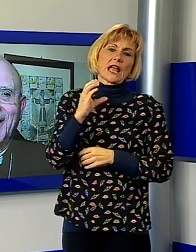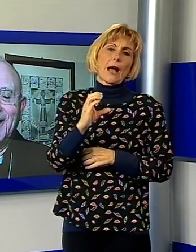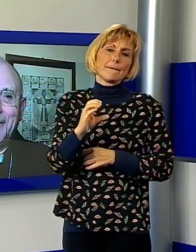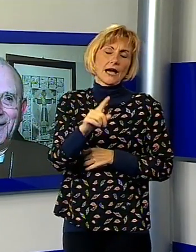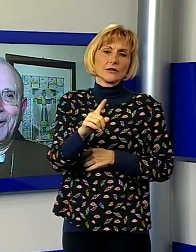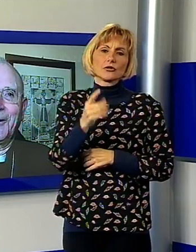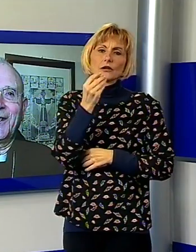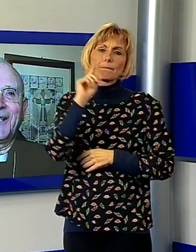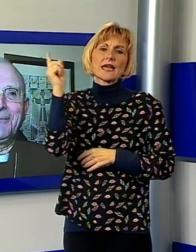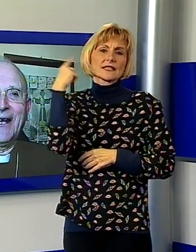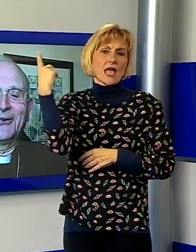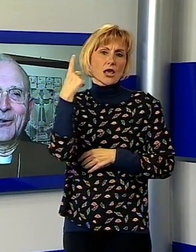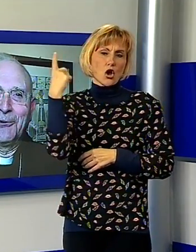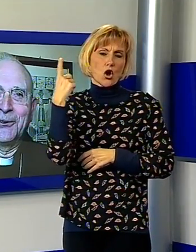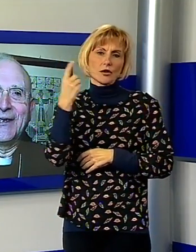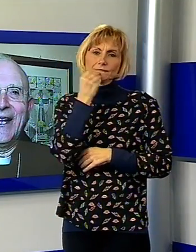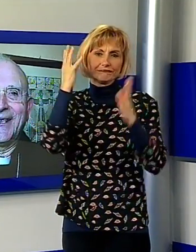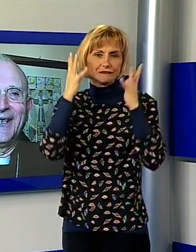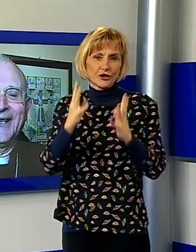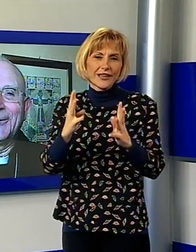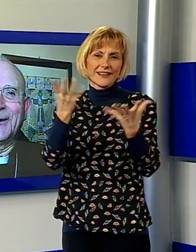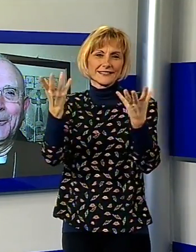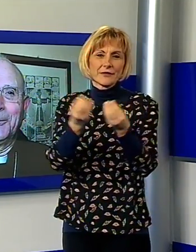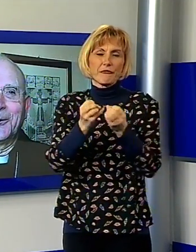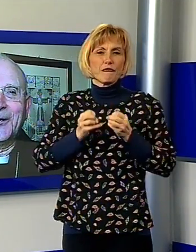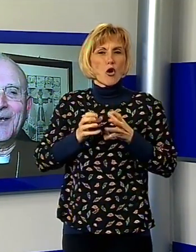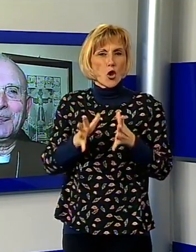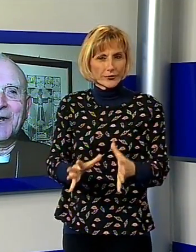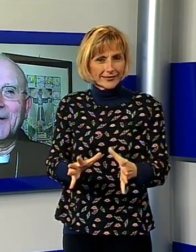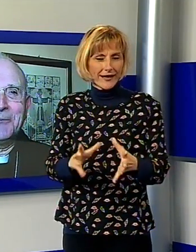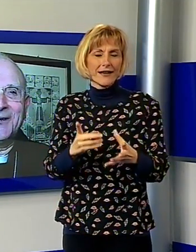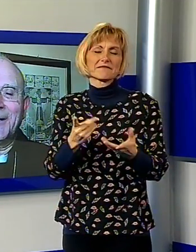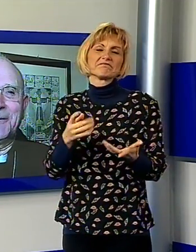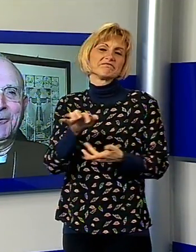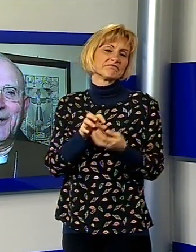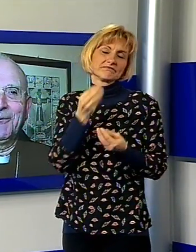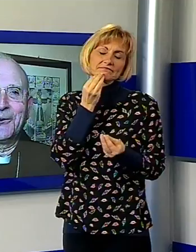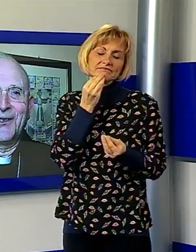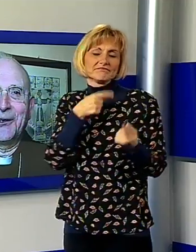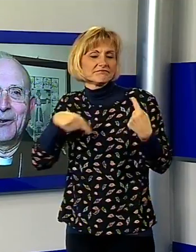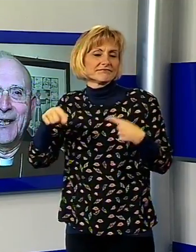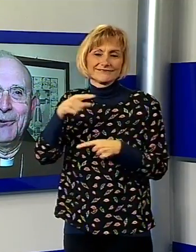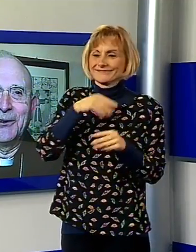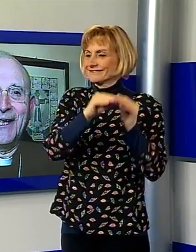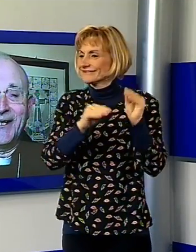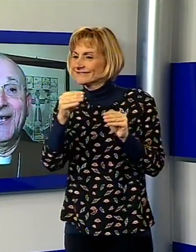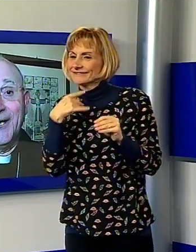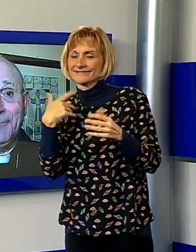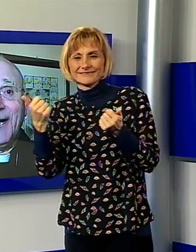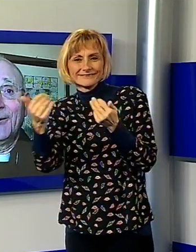della misericordia di Capannoli con i volontari, tutti loro e mentre mi muovevo così a salutare i volontari, è bello